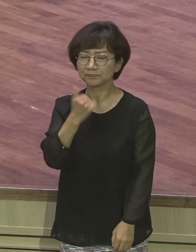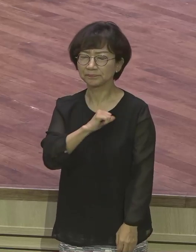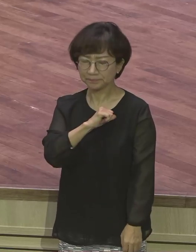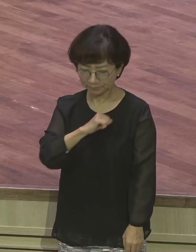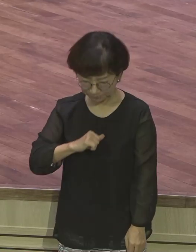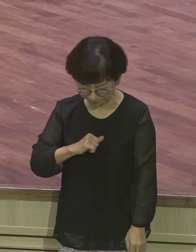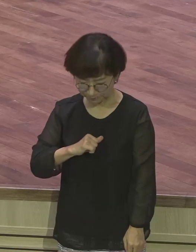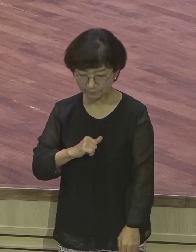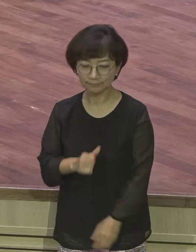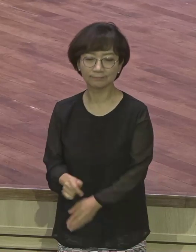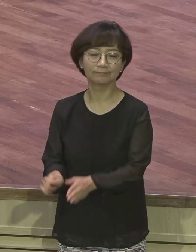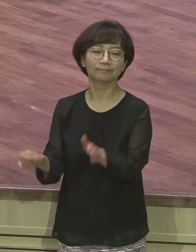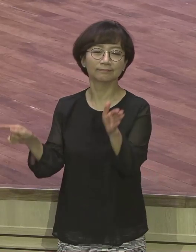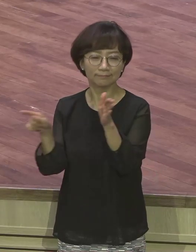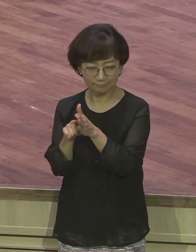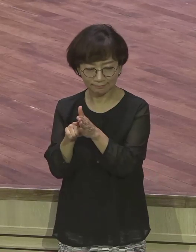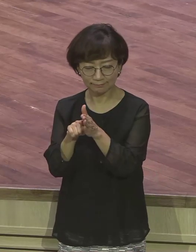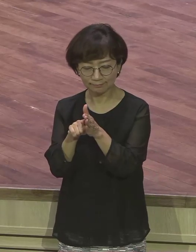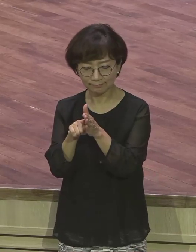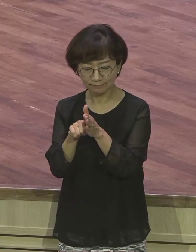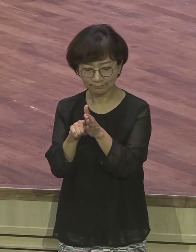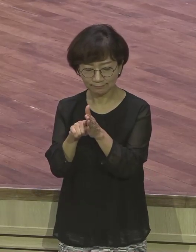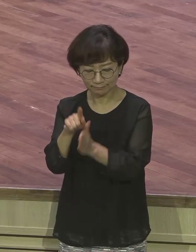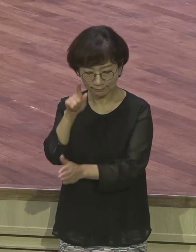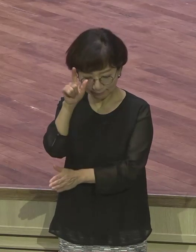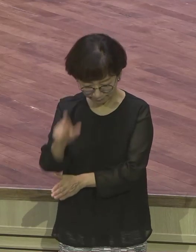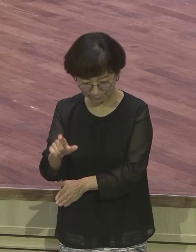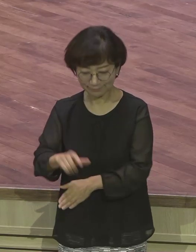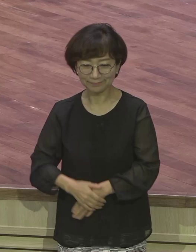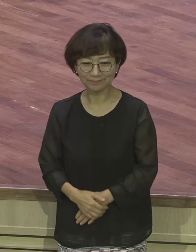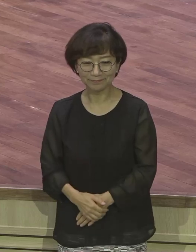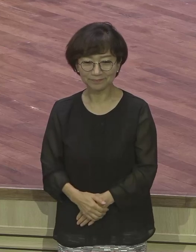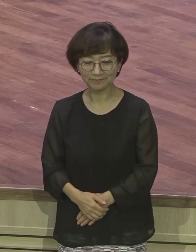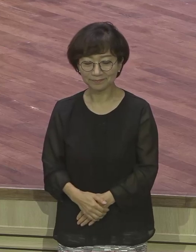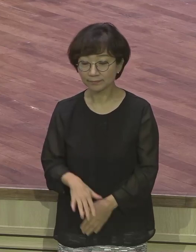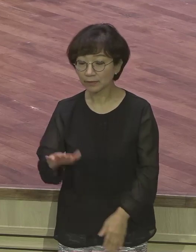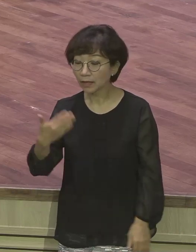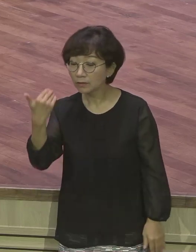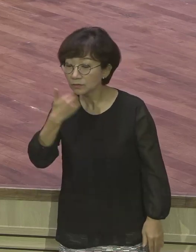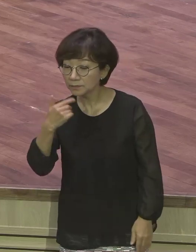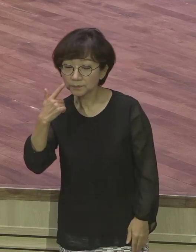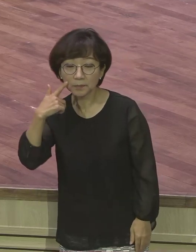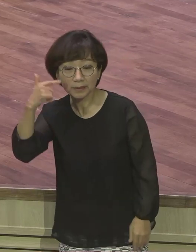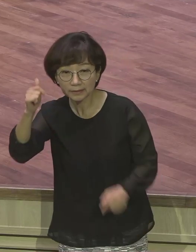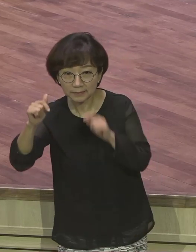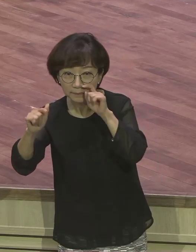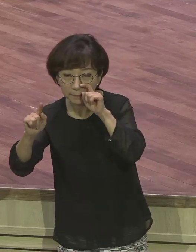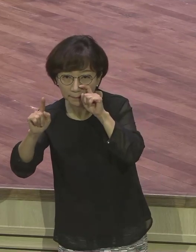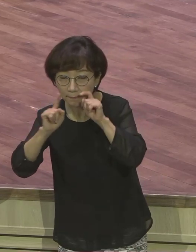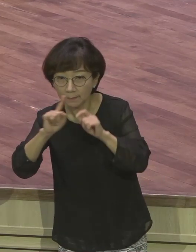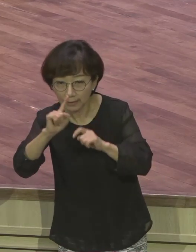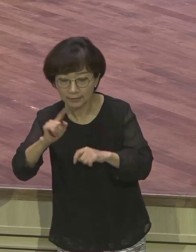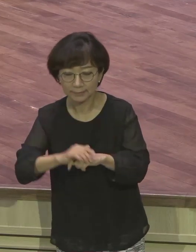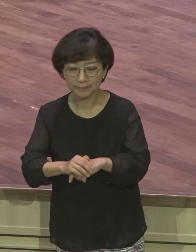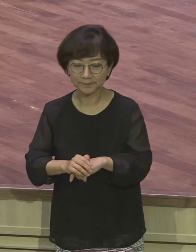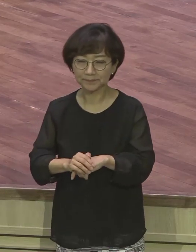.F. 마이란 목사님이 이런 말을 했어요 영광스러운 황금 멸류관에 앞서 반드시 고난의